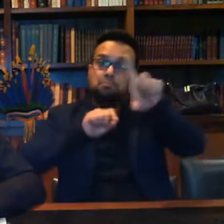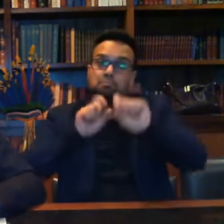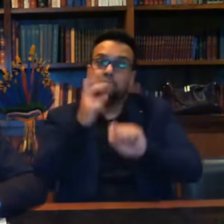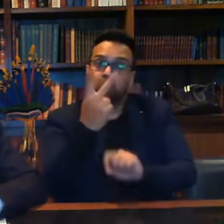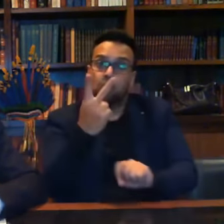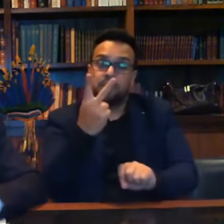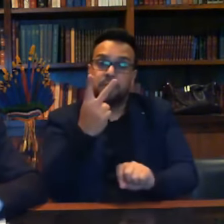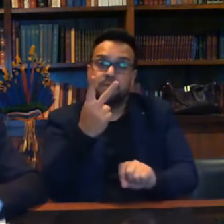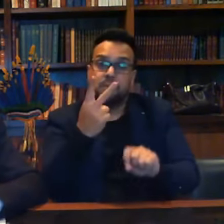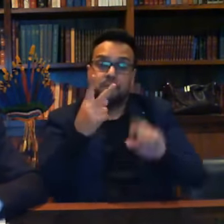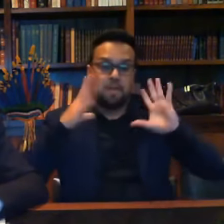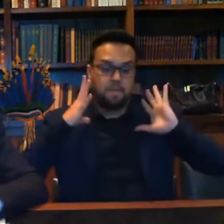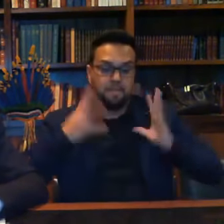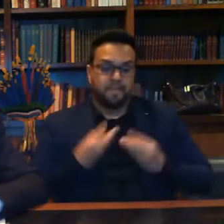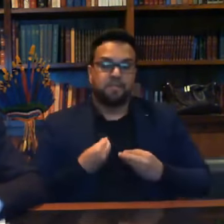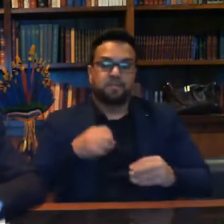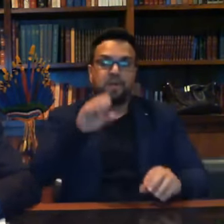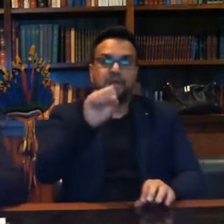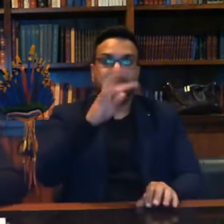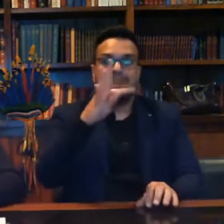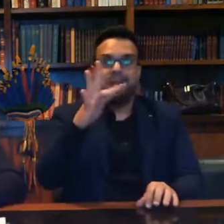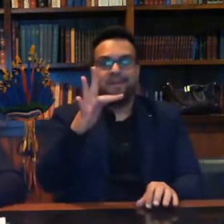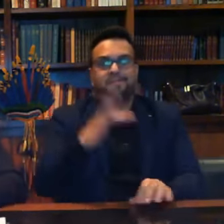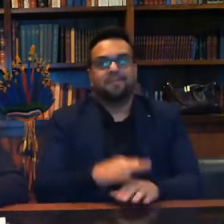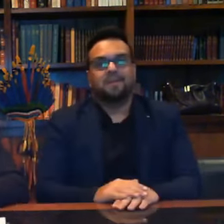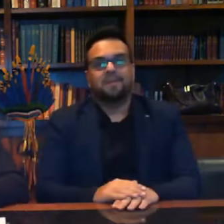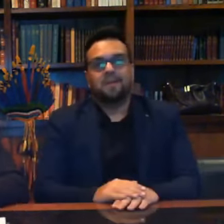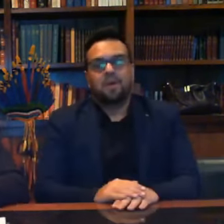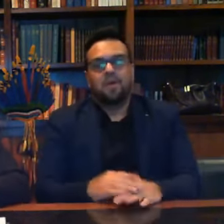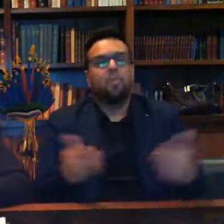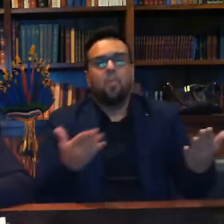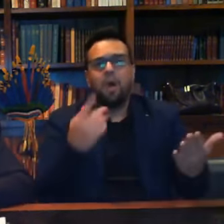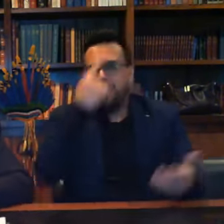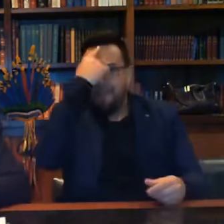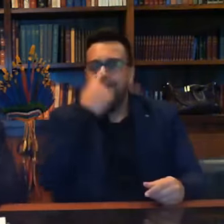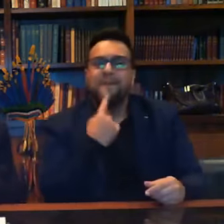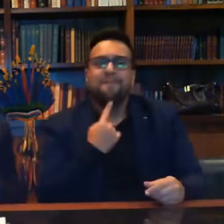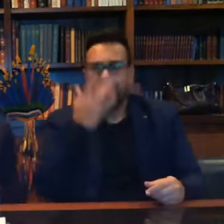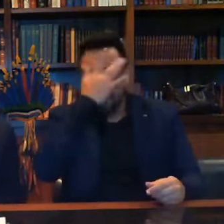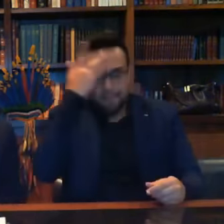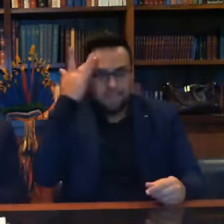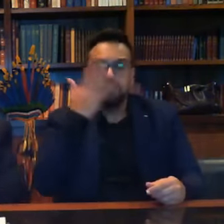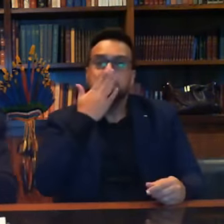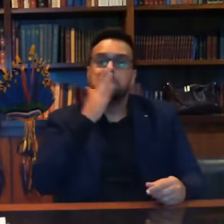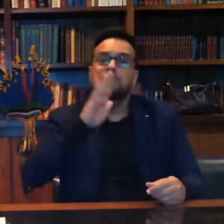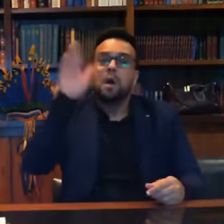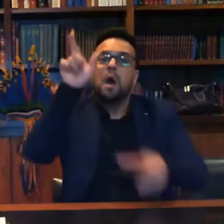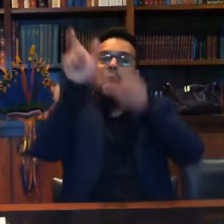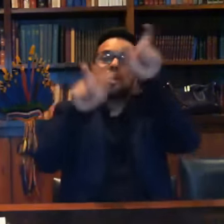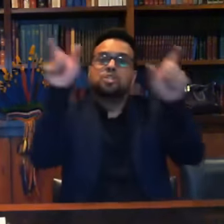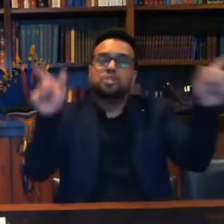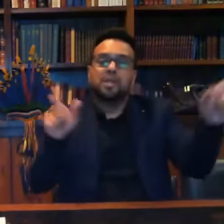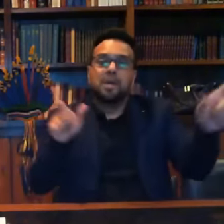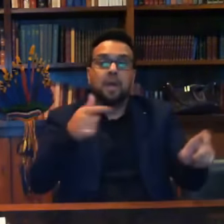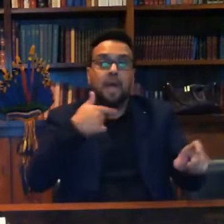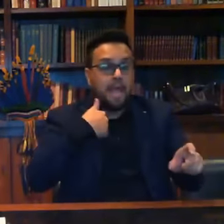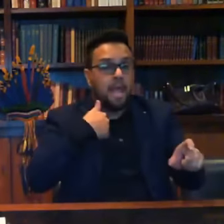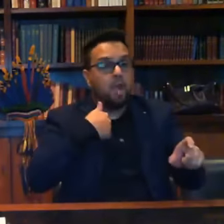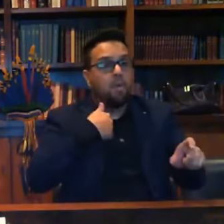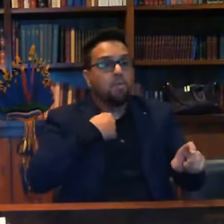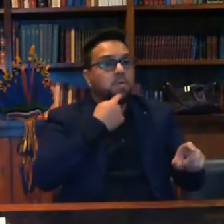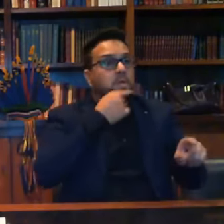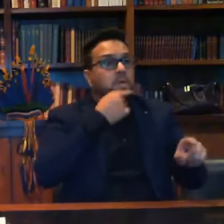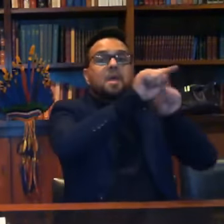Qual o futuro do nosso Brasil? Qual o perfil dos candidatos indicados por mim e qual o perfil dos